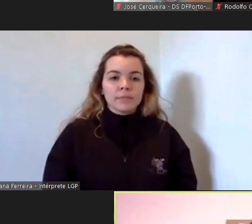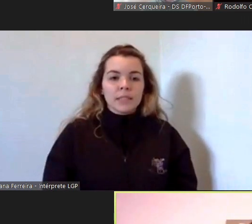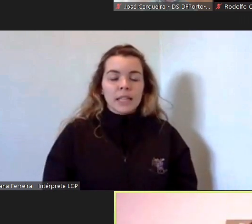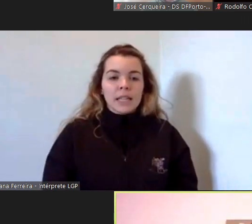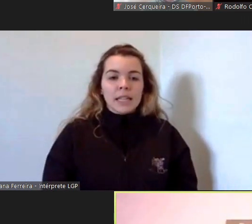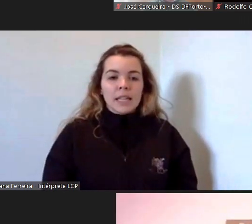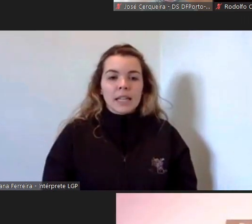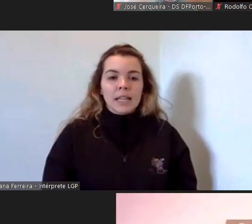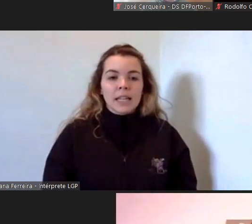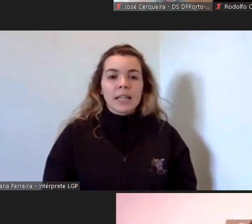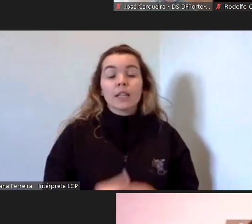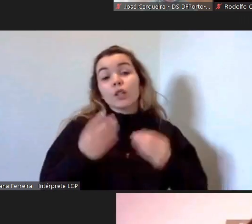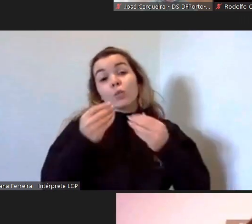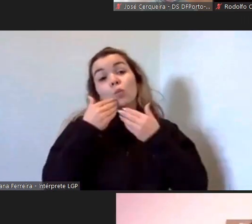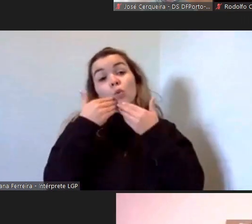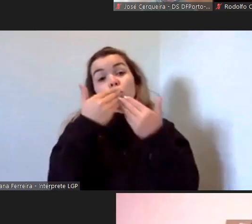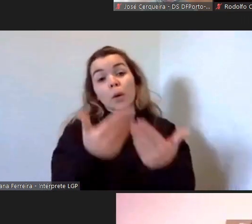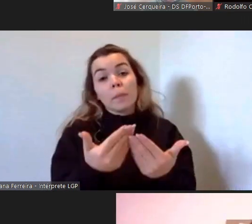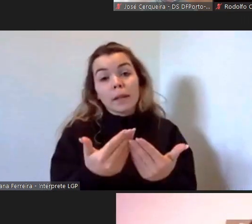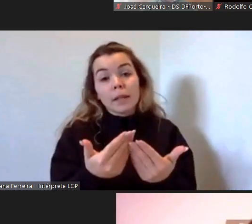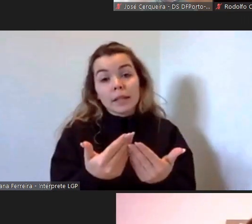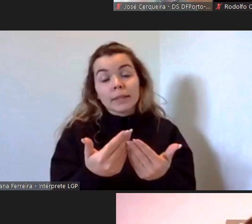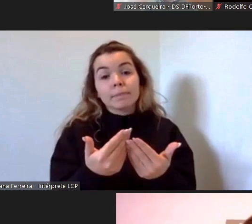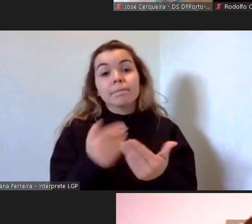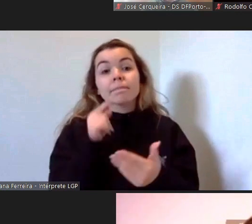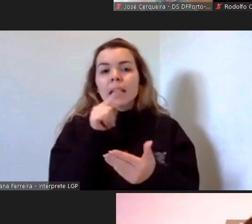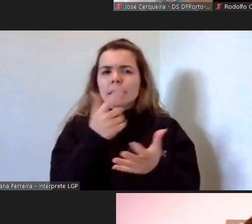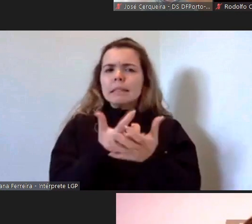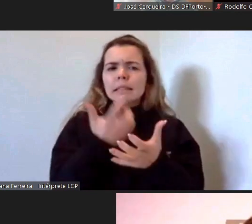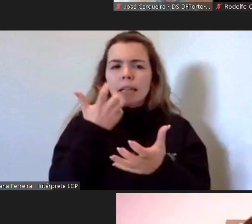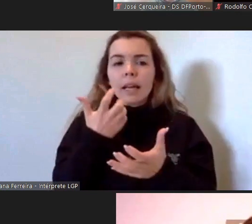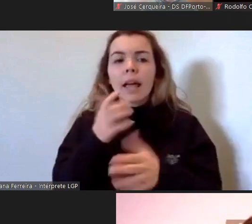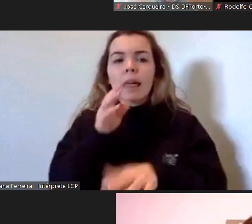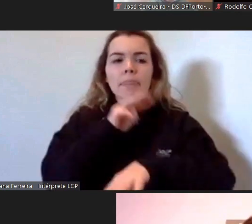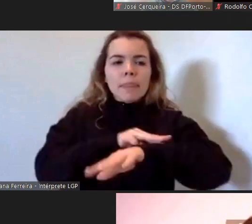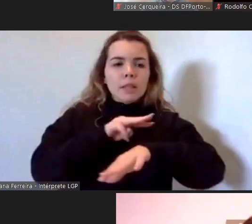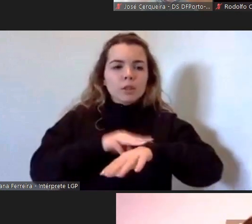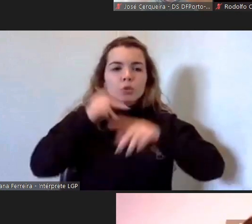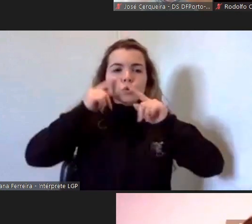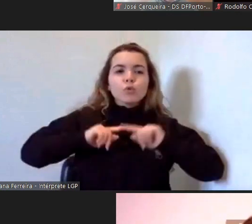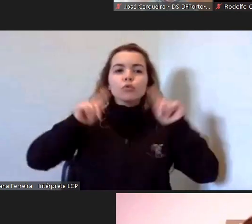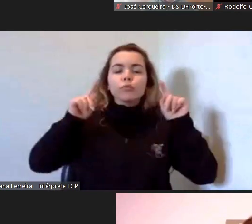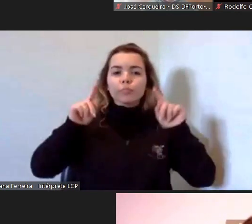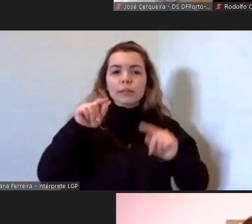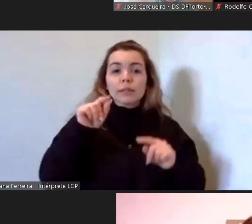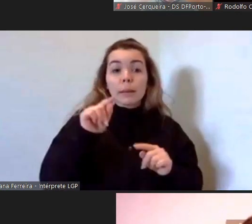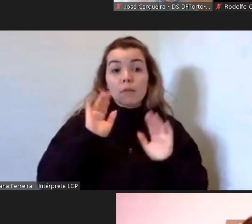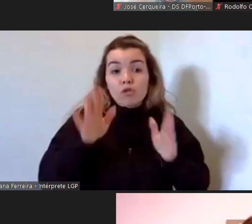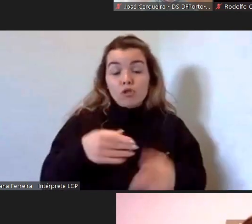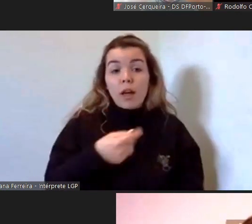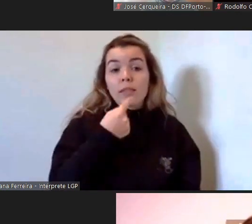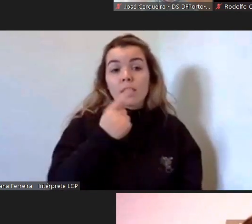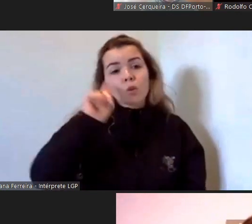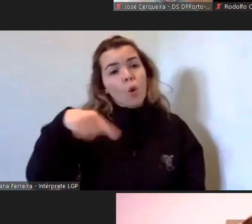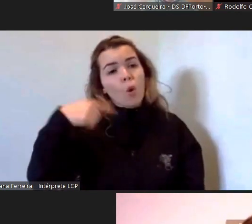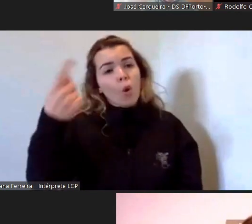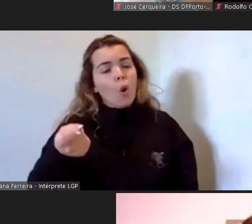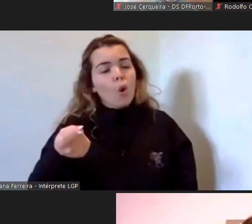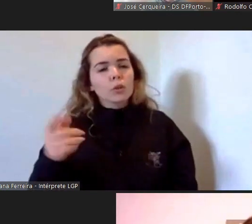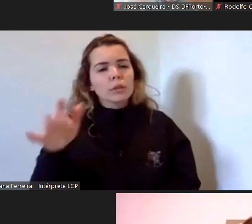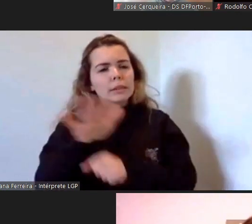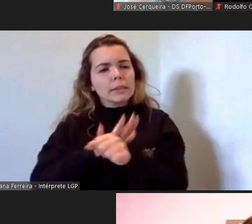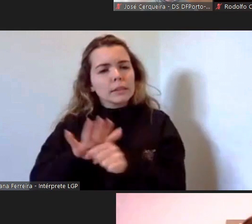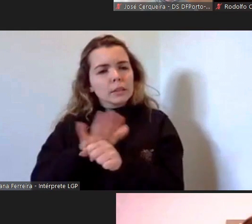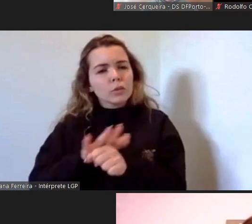muito obrigada essa evidência de que a administração pública é também já utilizei esta expressão numa outra ocasião